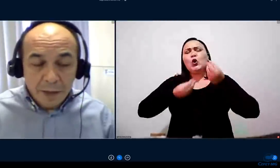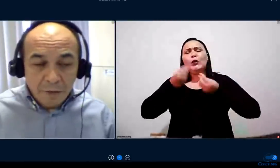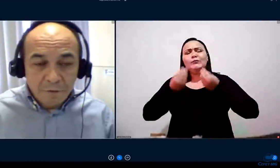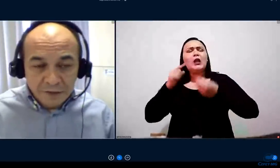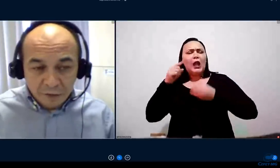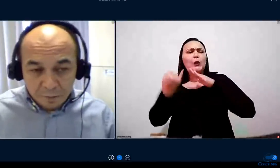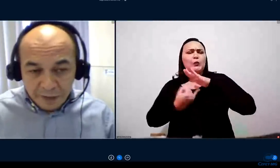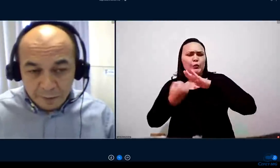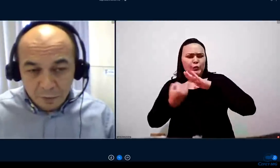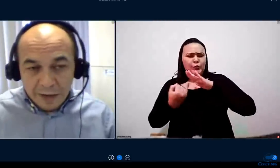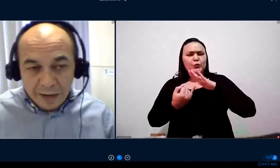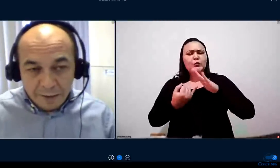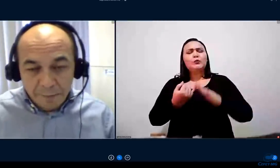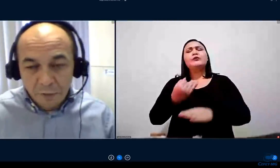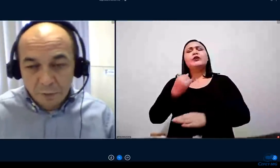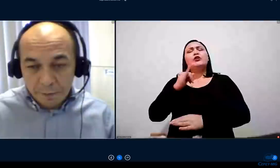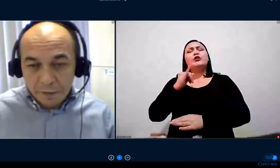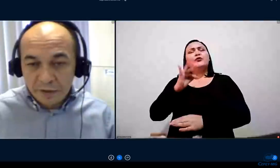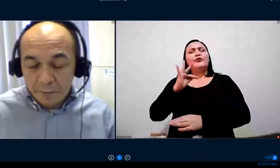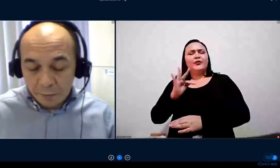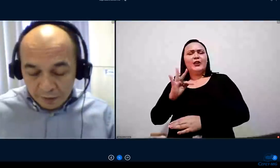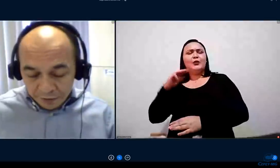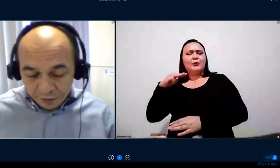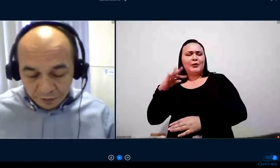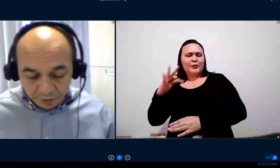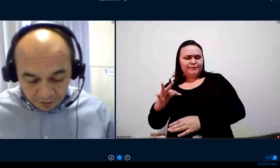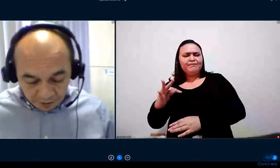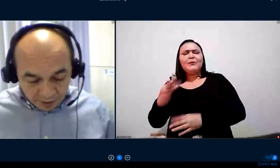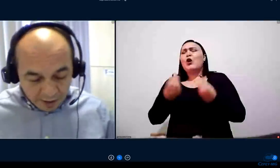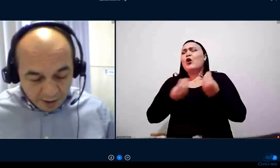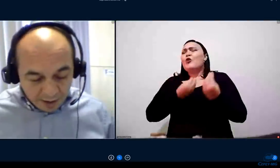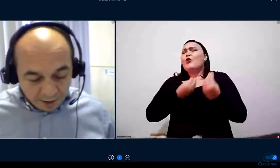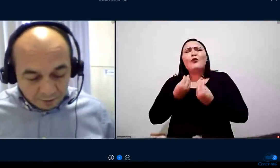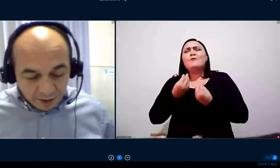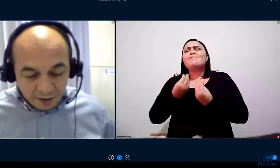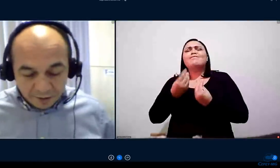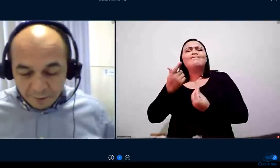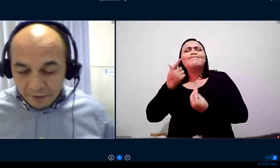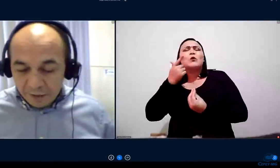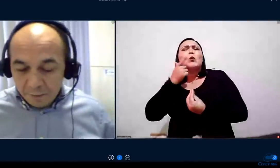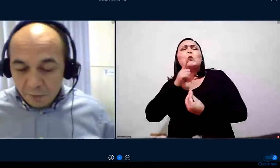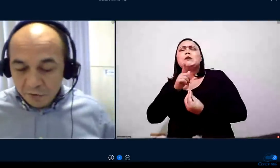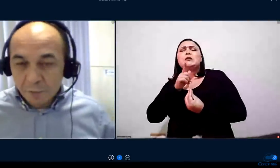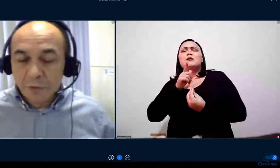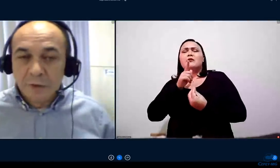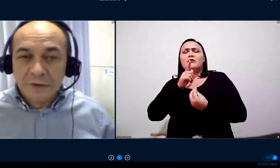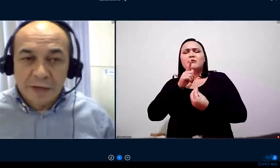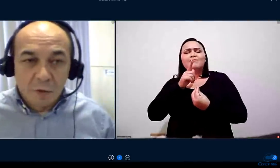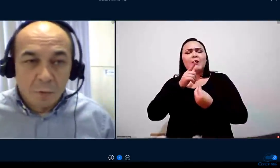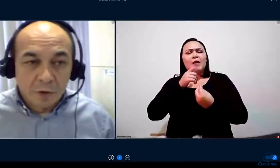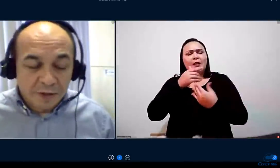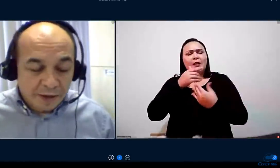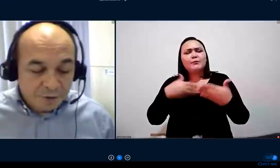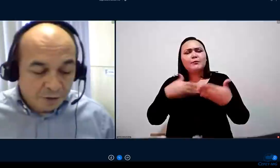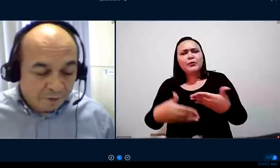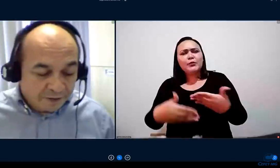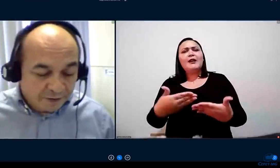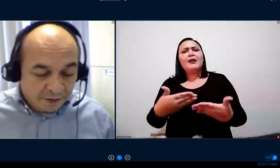chegou a esse tema e fazendo um preâmbulo rápido pelo tempo que a gente tem, até para que possa oportunizar a